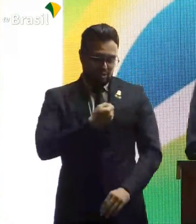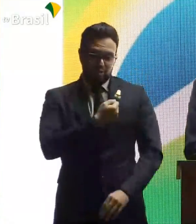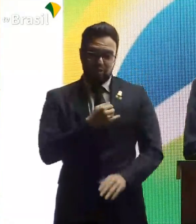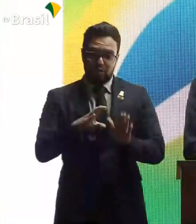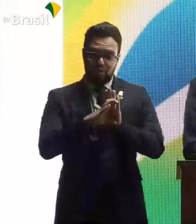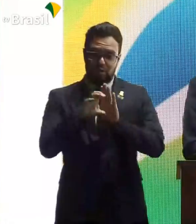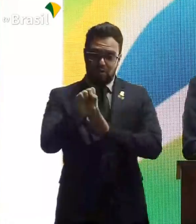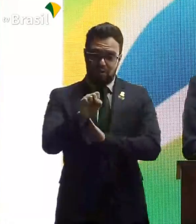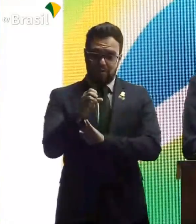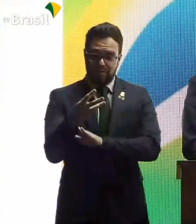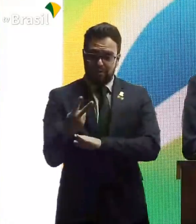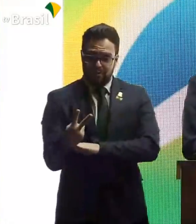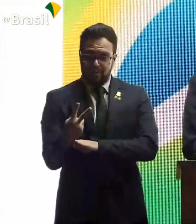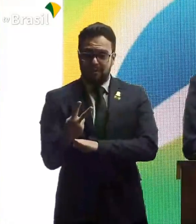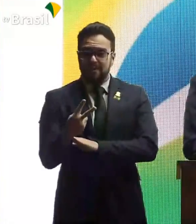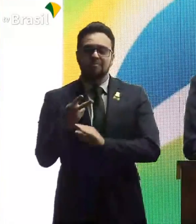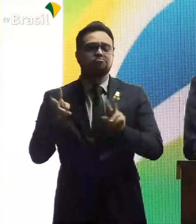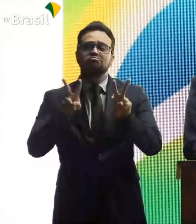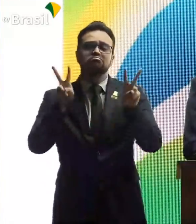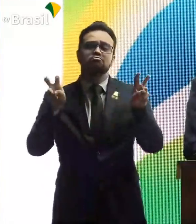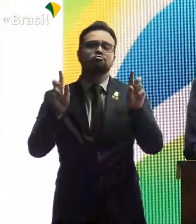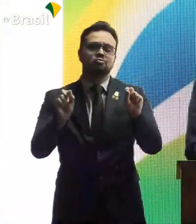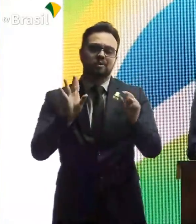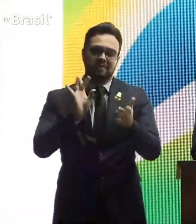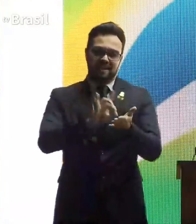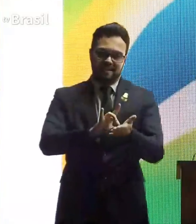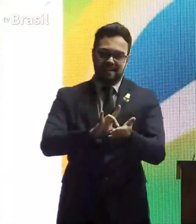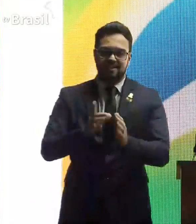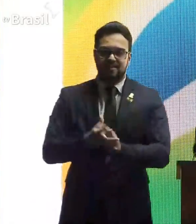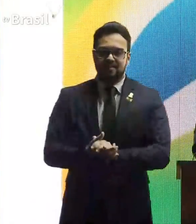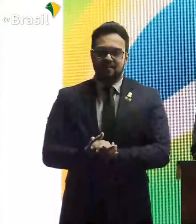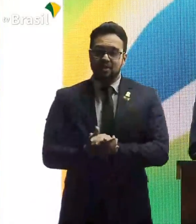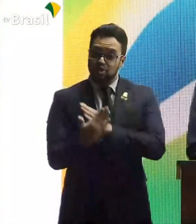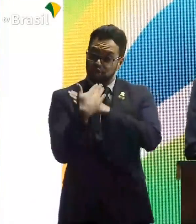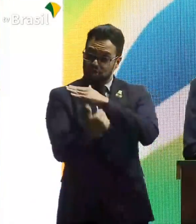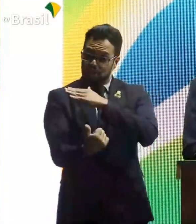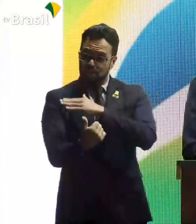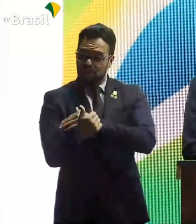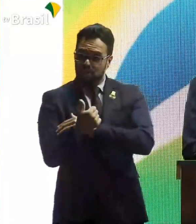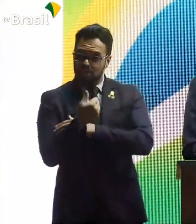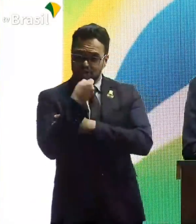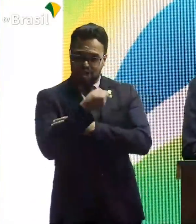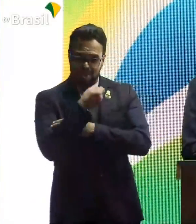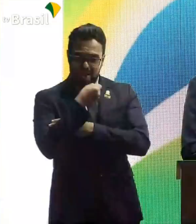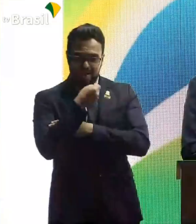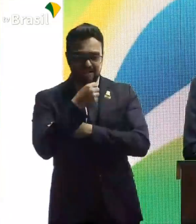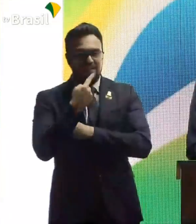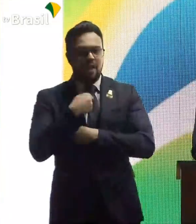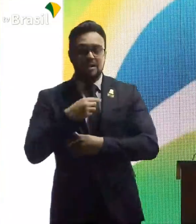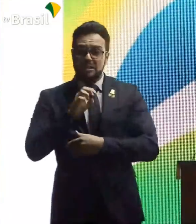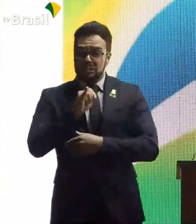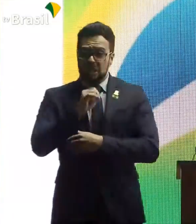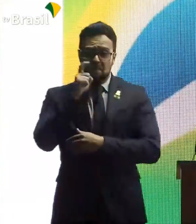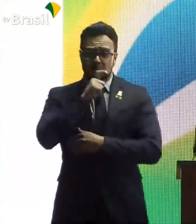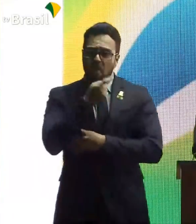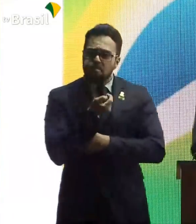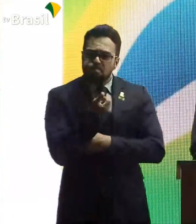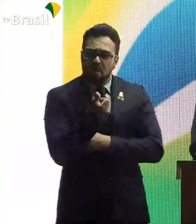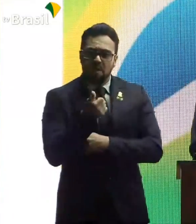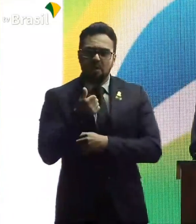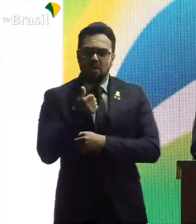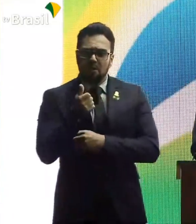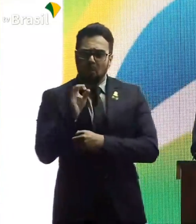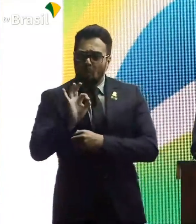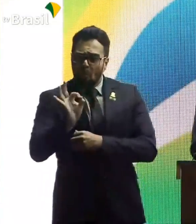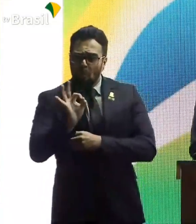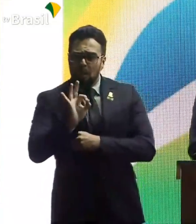Um renomado jornalista falou para mim, reservadamente, que sem mentir eu não chegaria à presidência. Porque